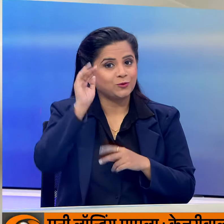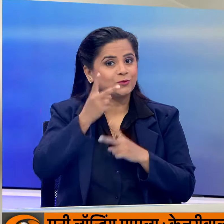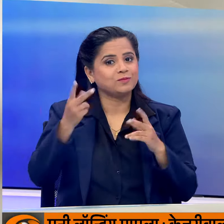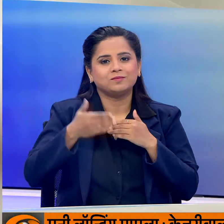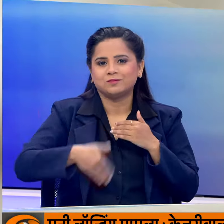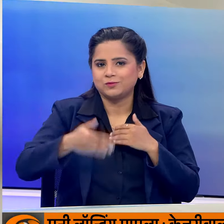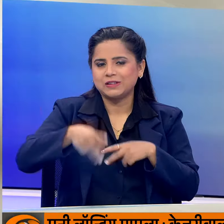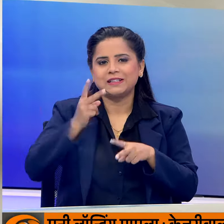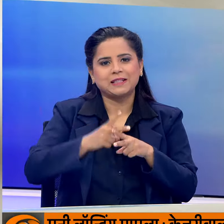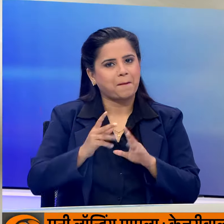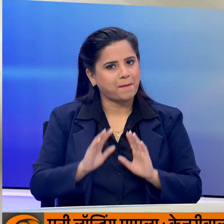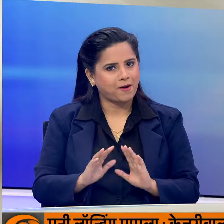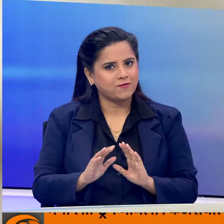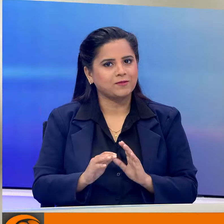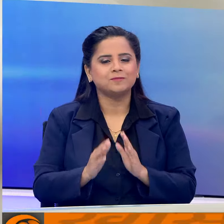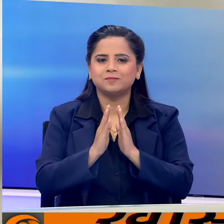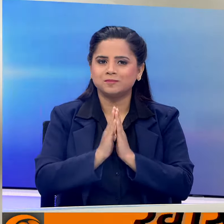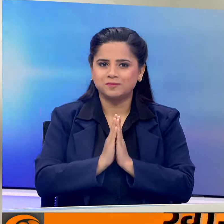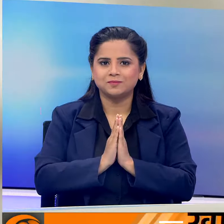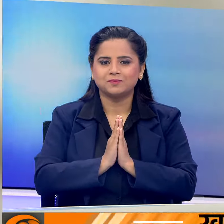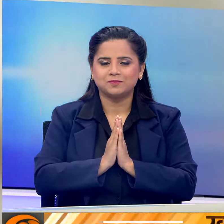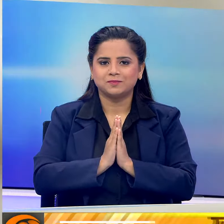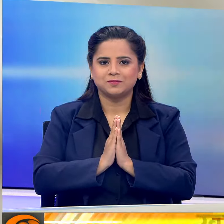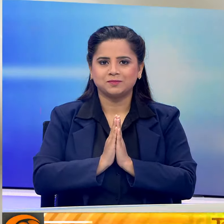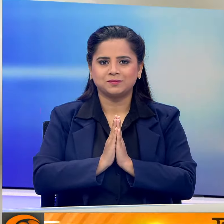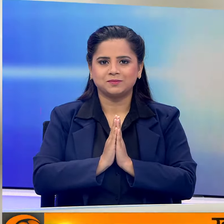सलसला यूहीं जारी रहेगा नमस्कार